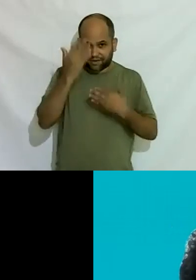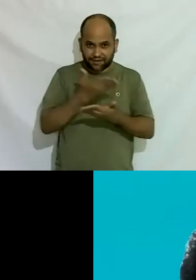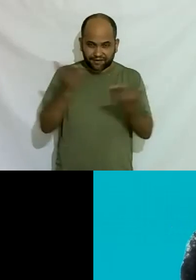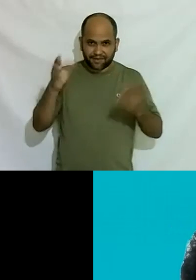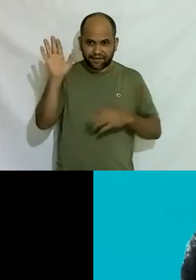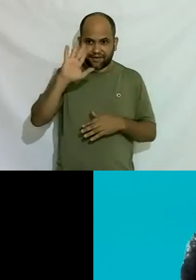tchau tchau tchau tchau